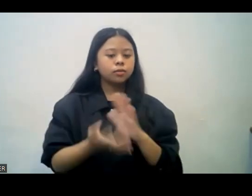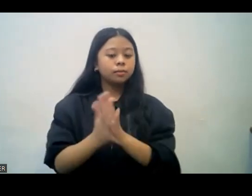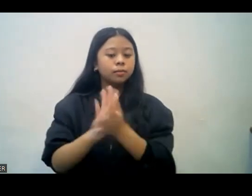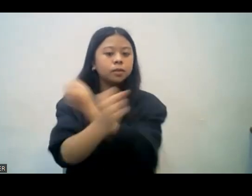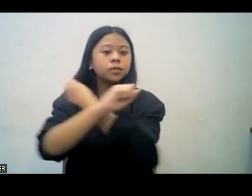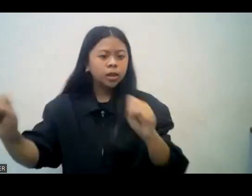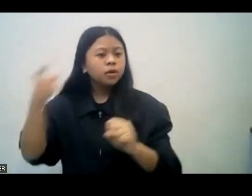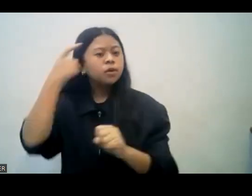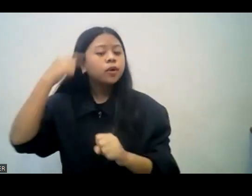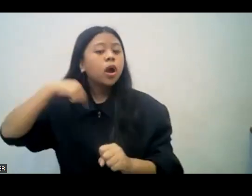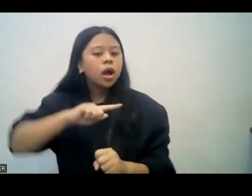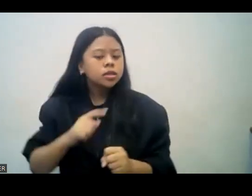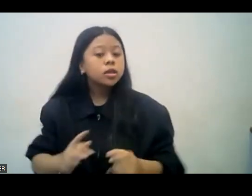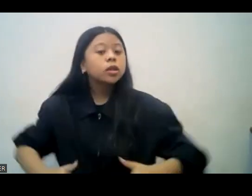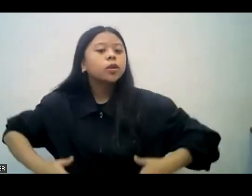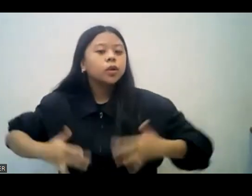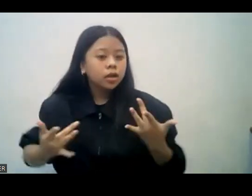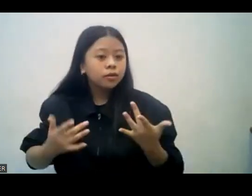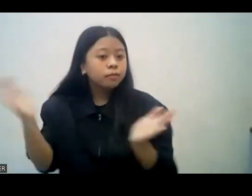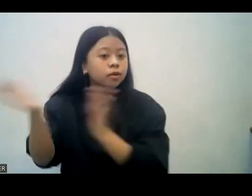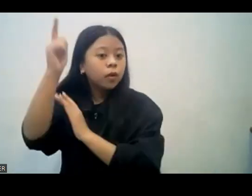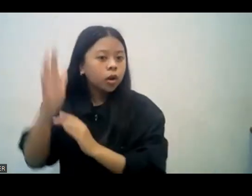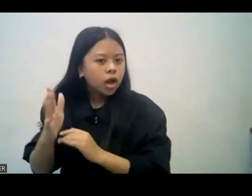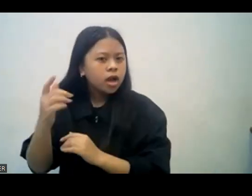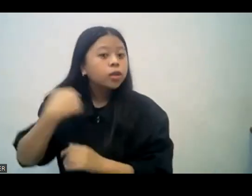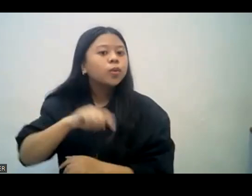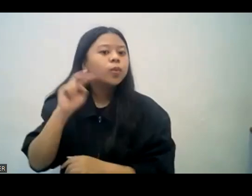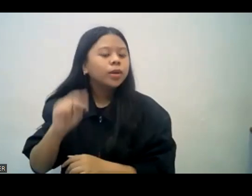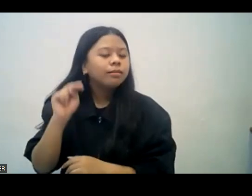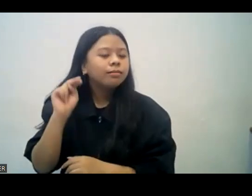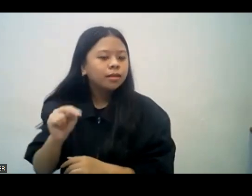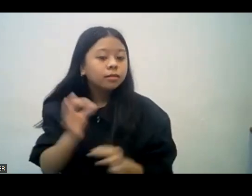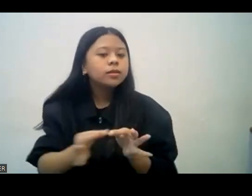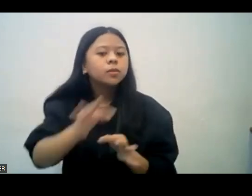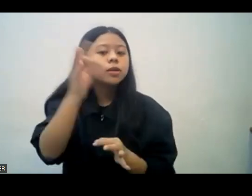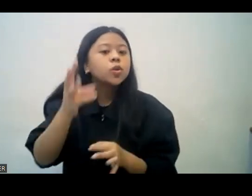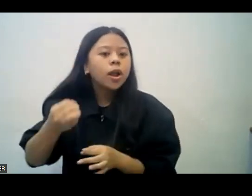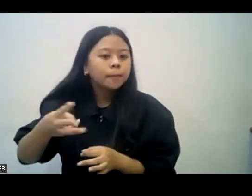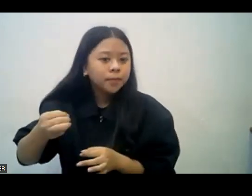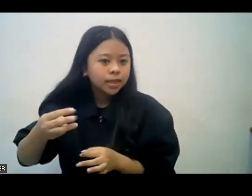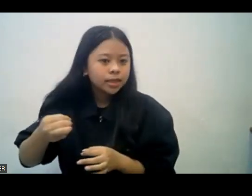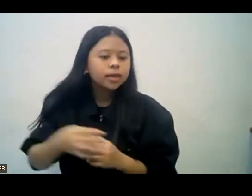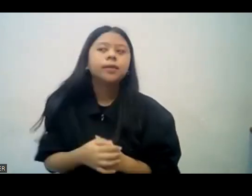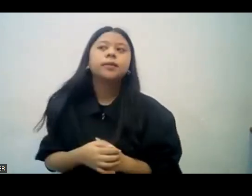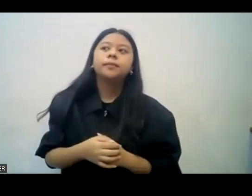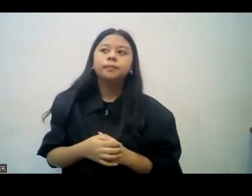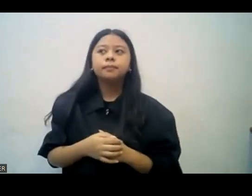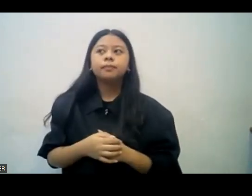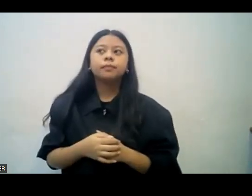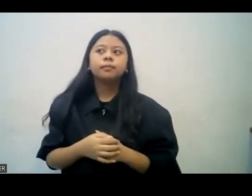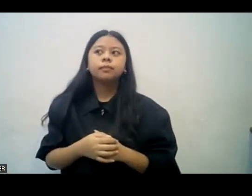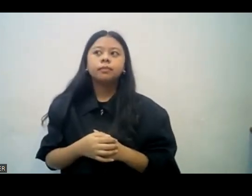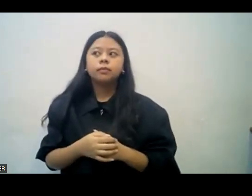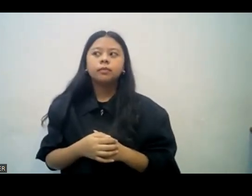upang tayo po ay makapamuhay sa Diyos, kinakailangan natin ng spiritual na gatas. So, we can call them the four